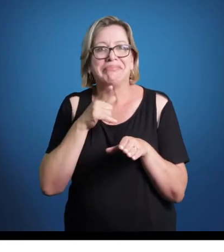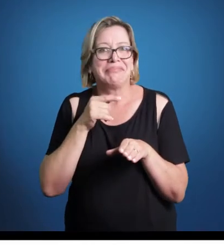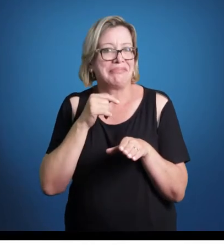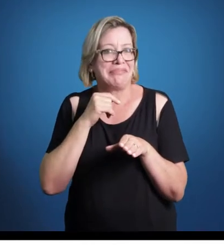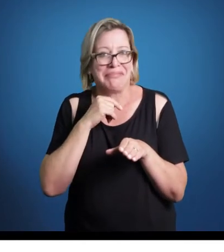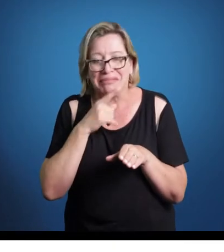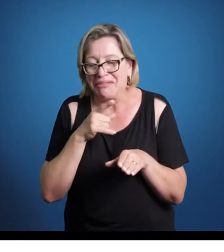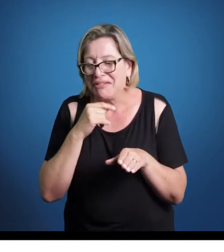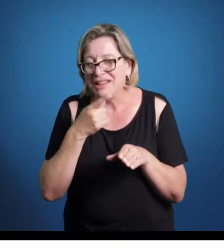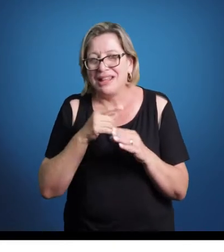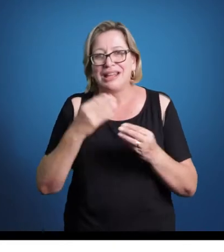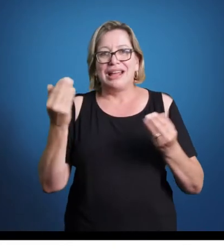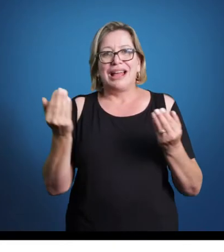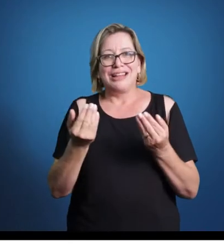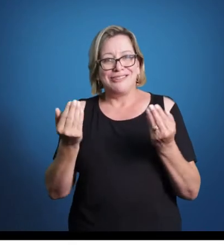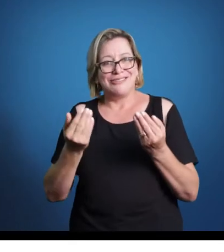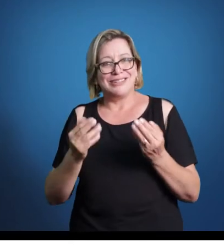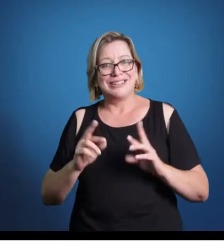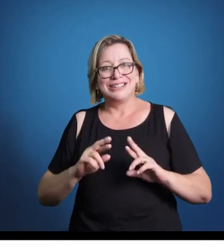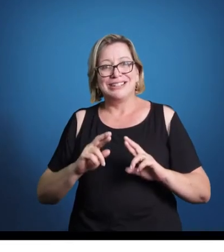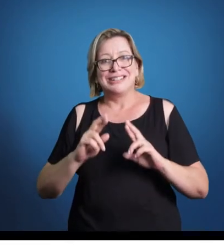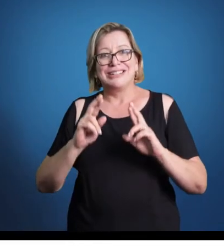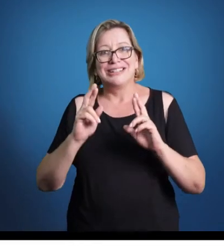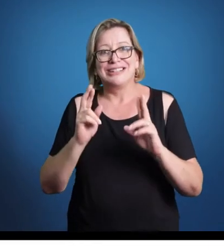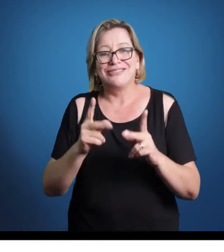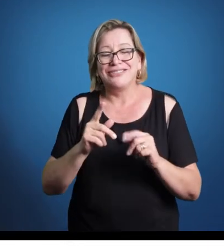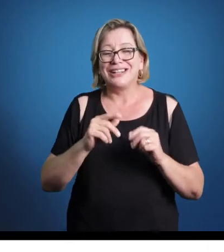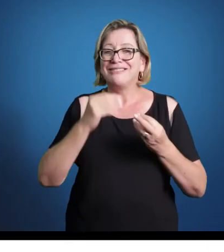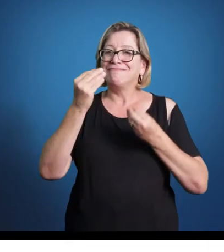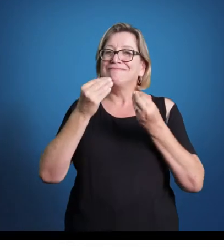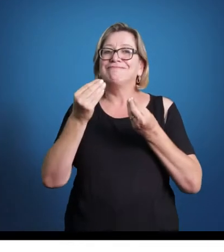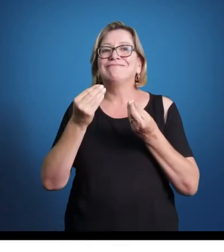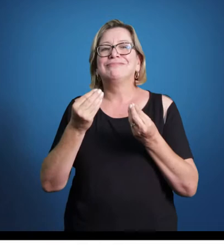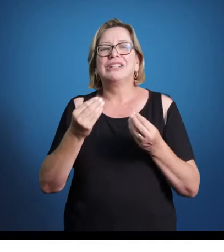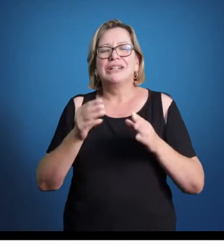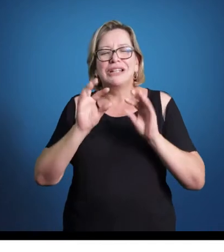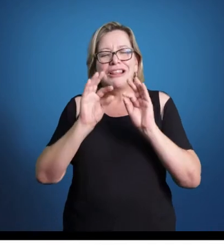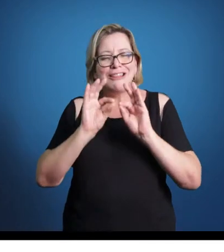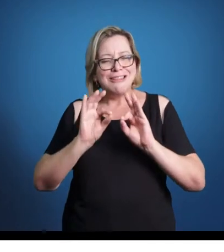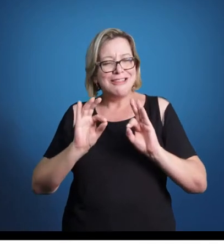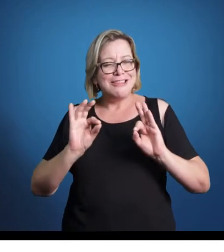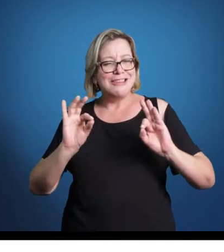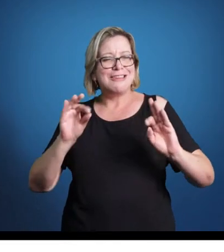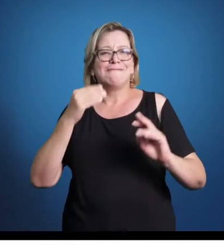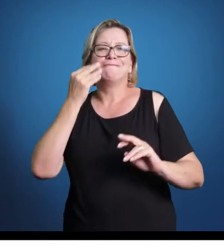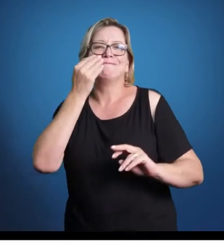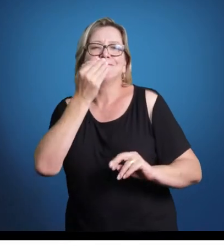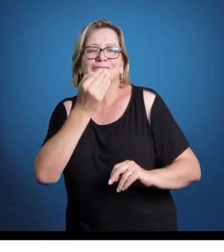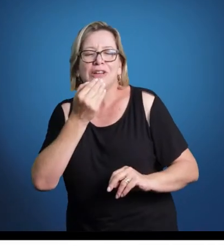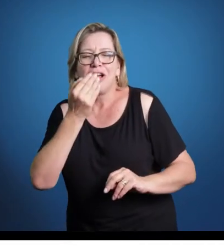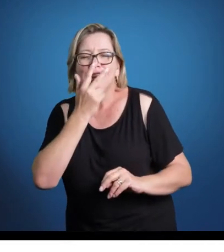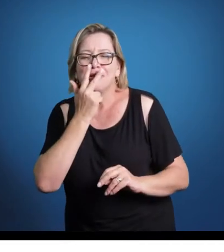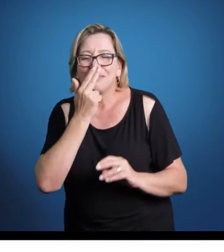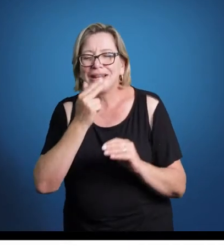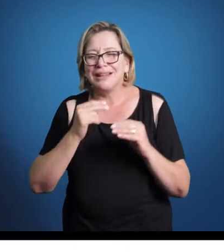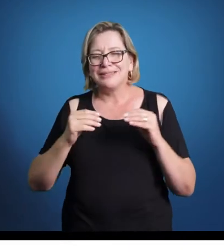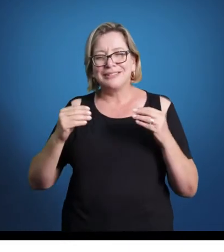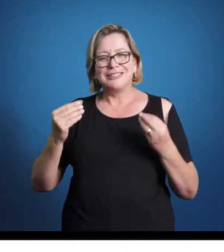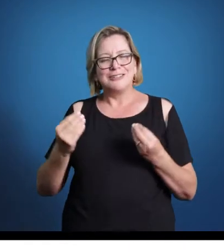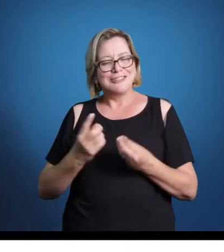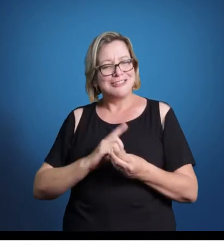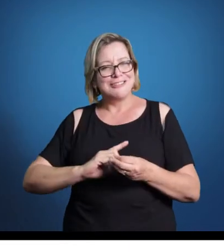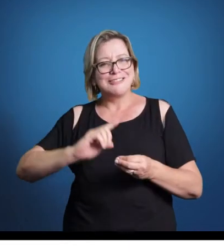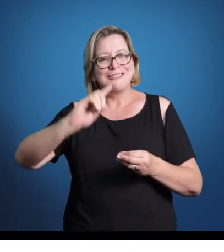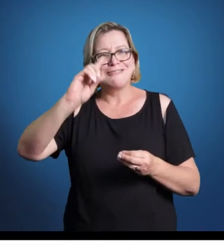onde tem os ritmos extremamente marcados. A música gloriana é aquela coisa sutil, espiritual, mística,